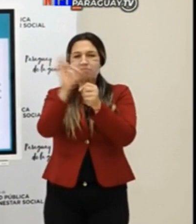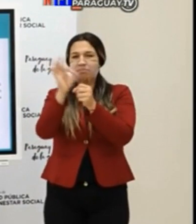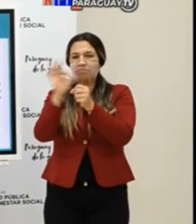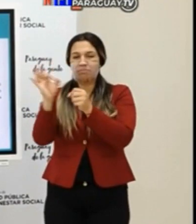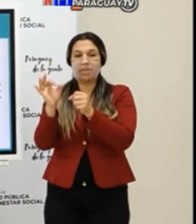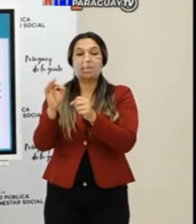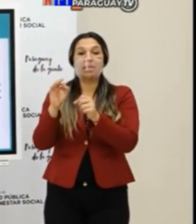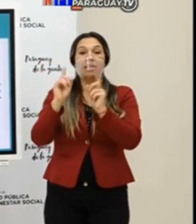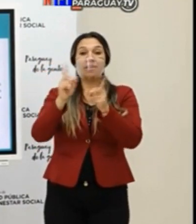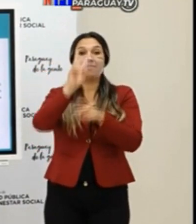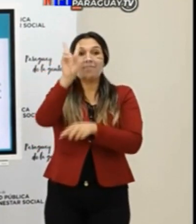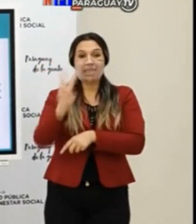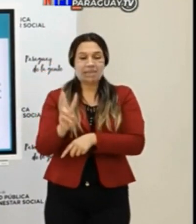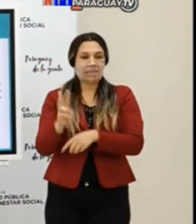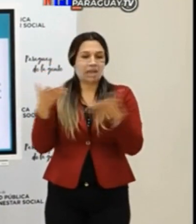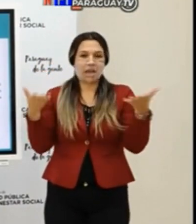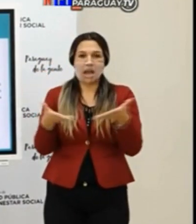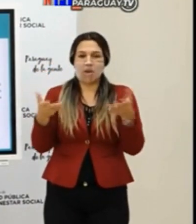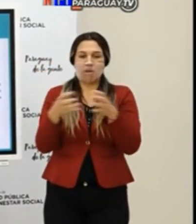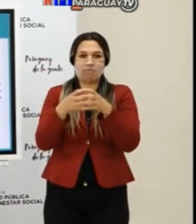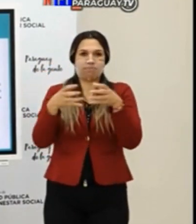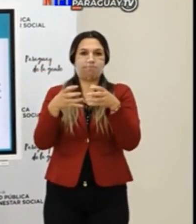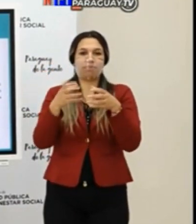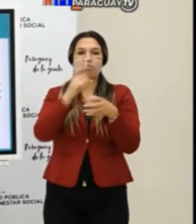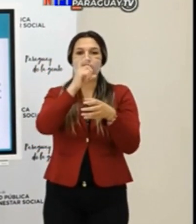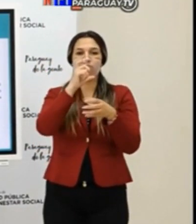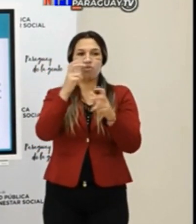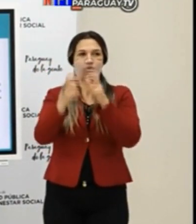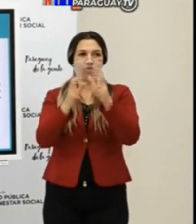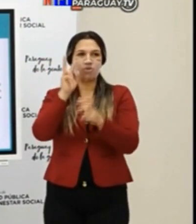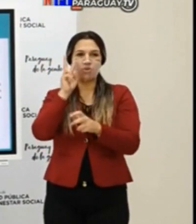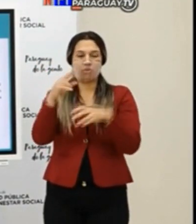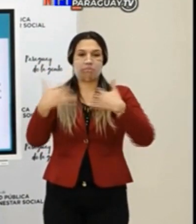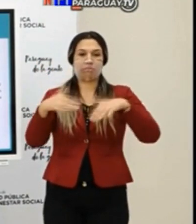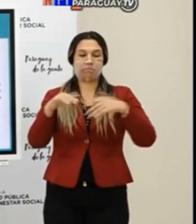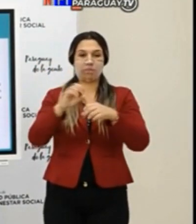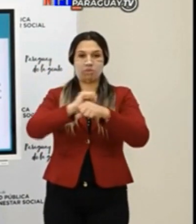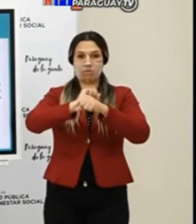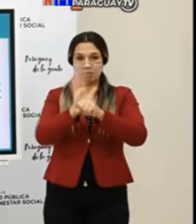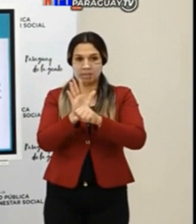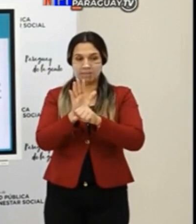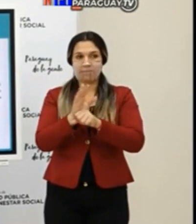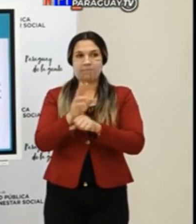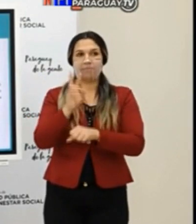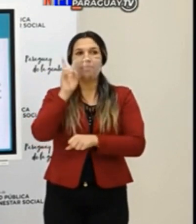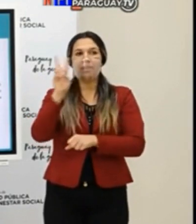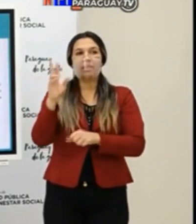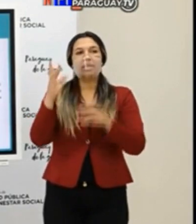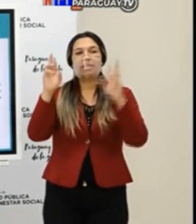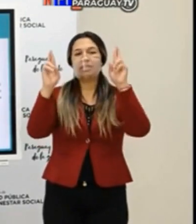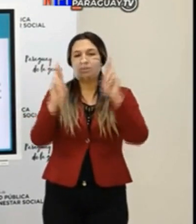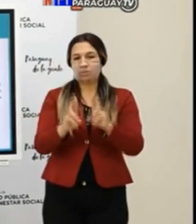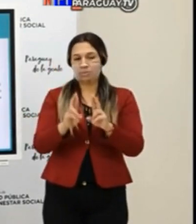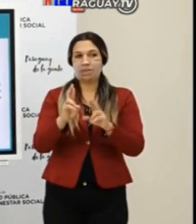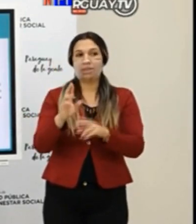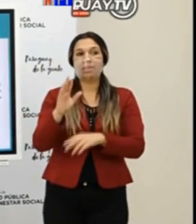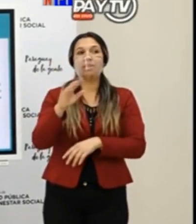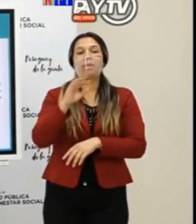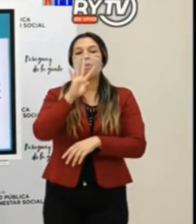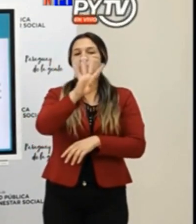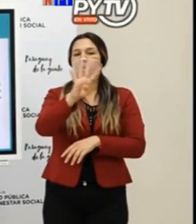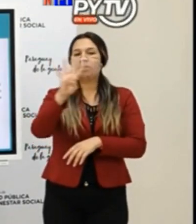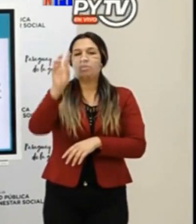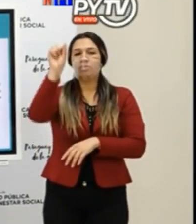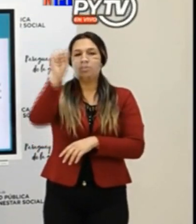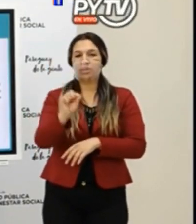con Guairá, son los departamentos que hoy están en rojo. Aquí vemos, un resumen, en líneas generales, el 44